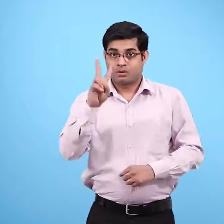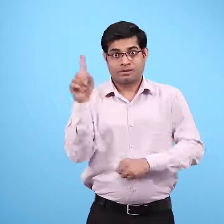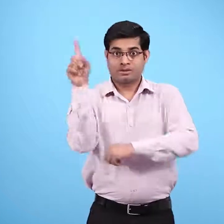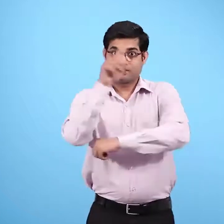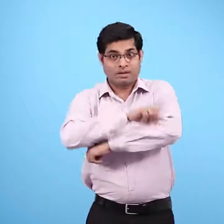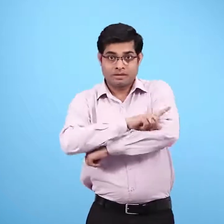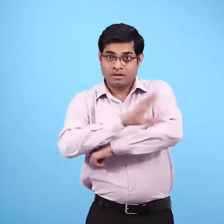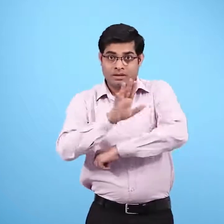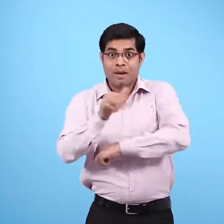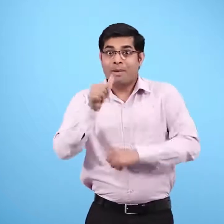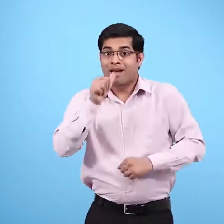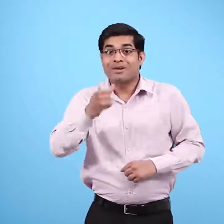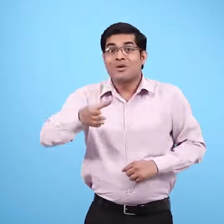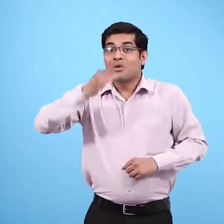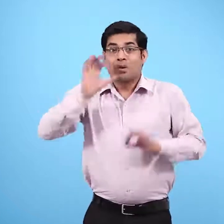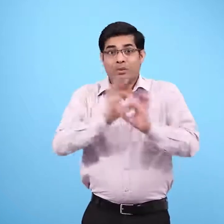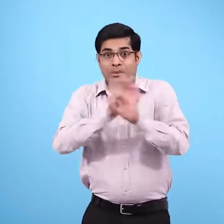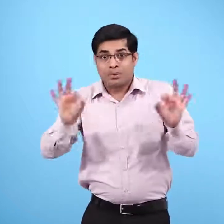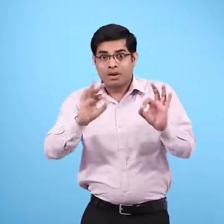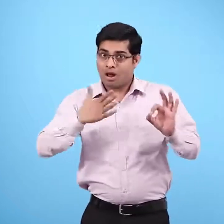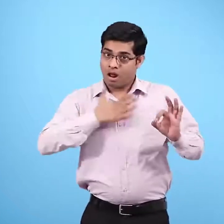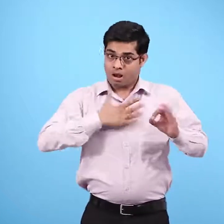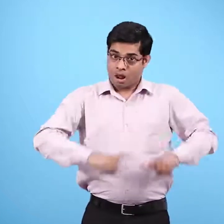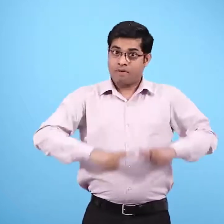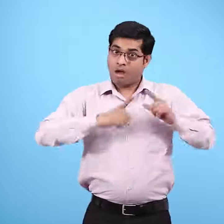क्या तुम्हें दो दिन तक पानी के बिना रह सकते हो